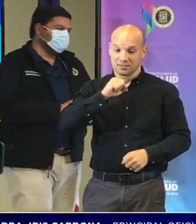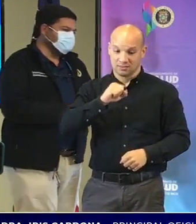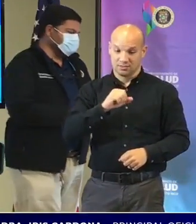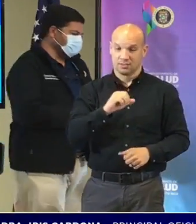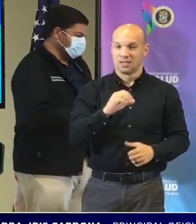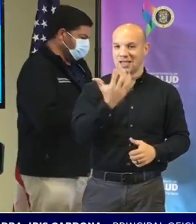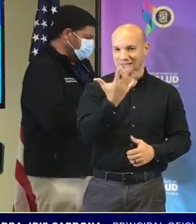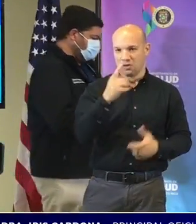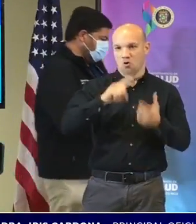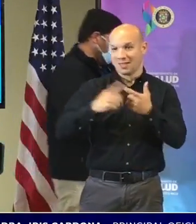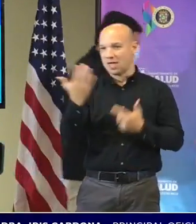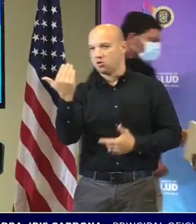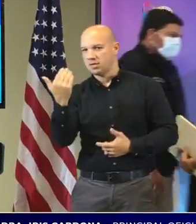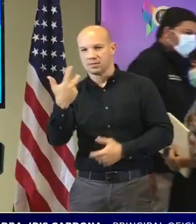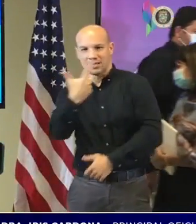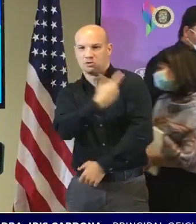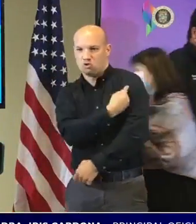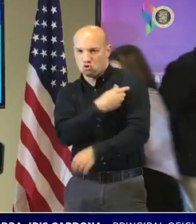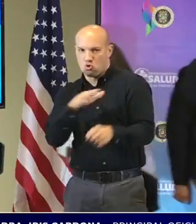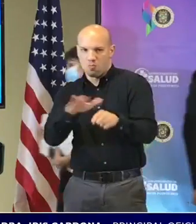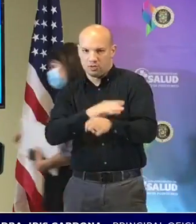continuamos con Rafa secretario